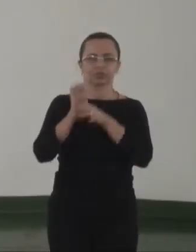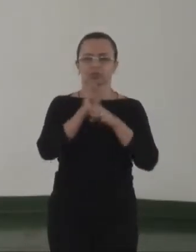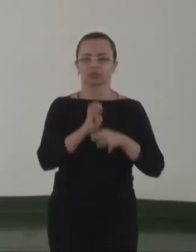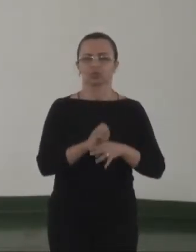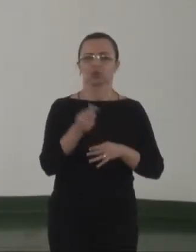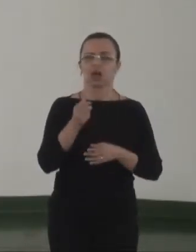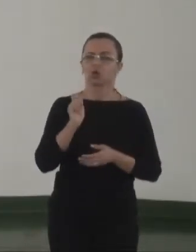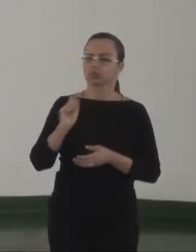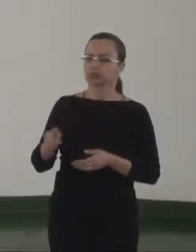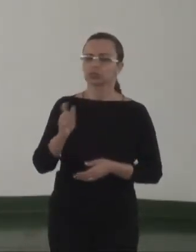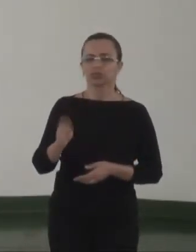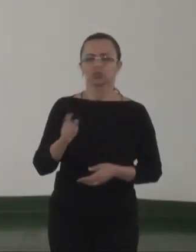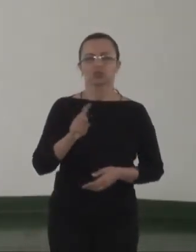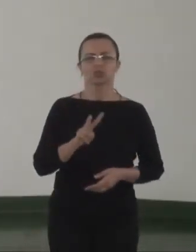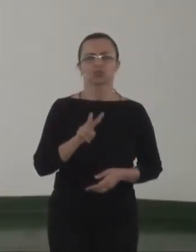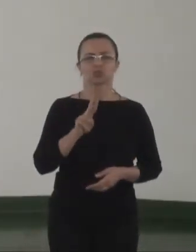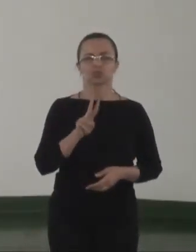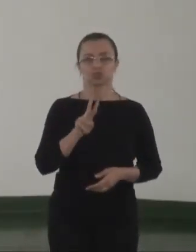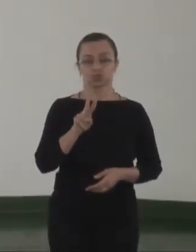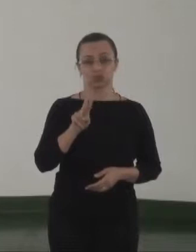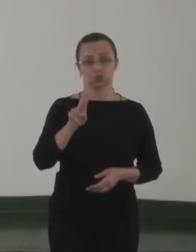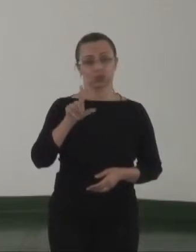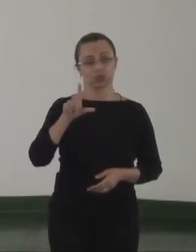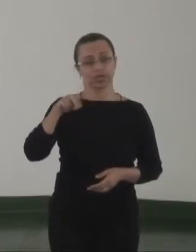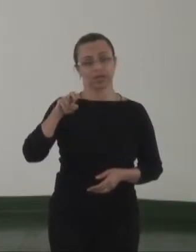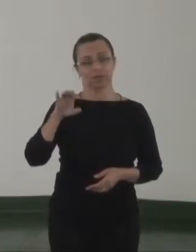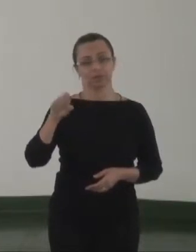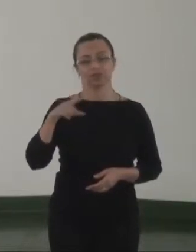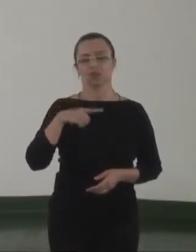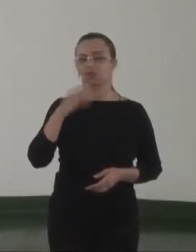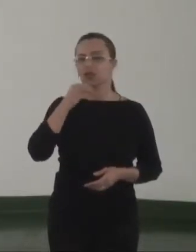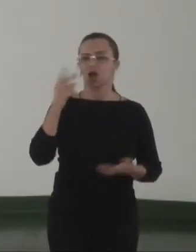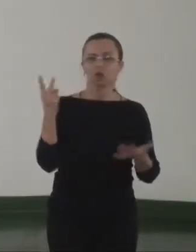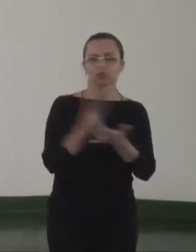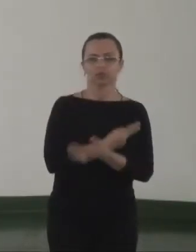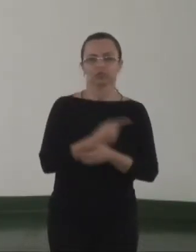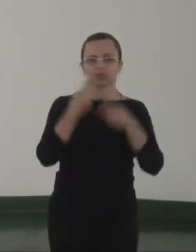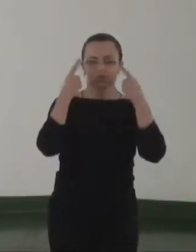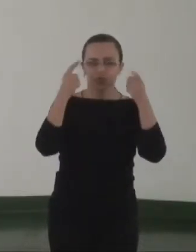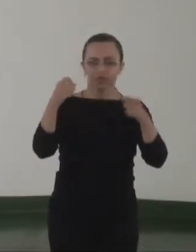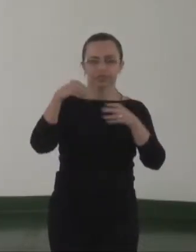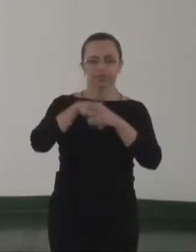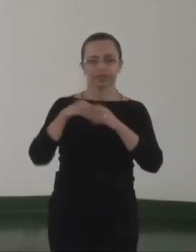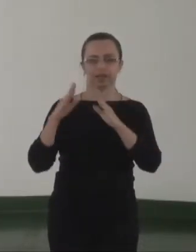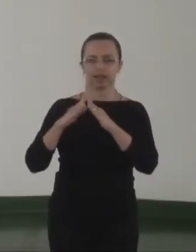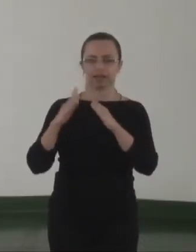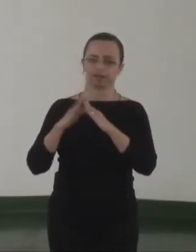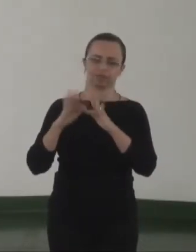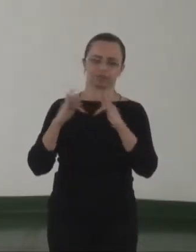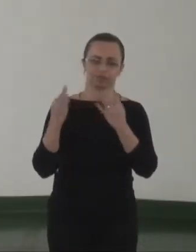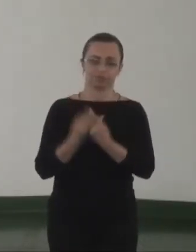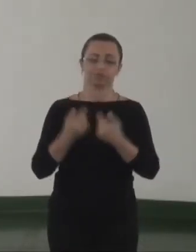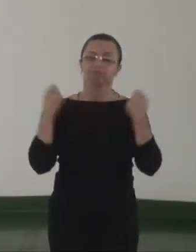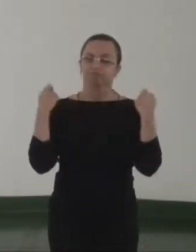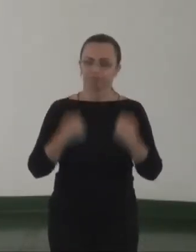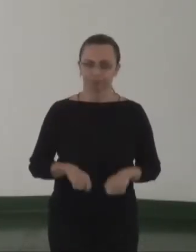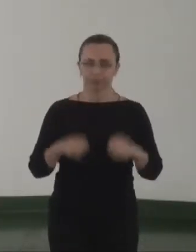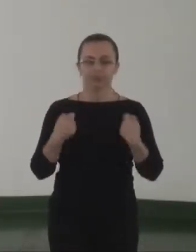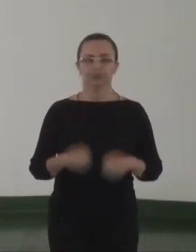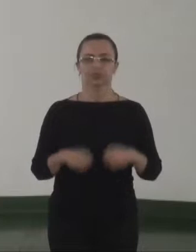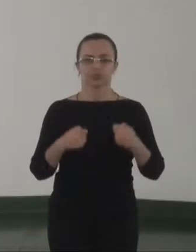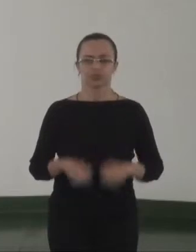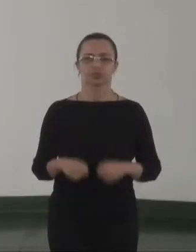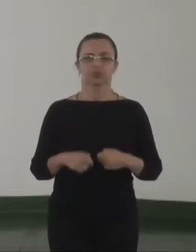vulnerabilidade para as mulheres vítimas de violência doméstica e familiar. Então há necessidade